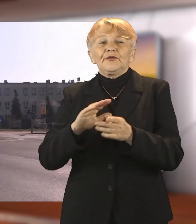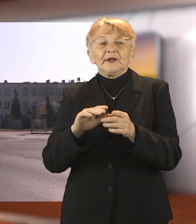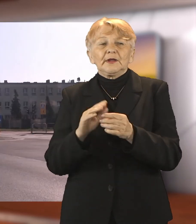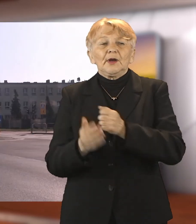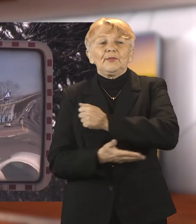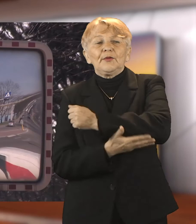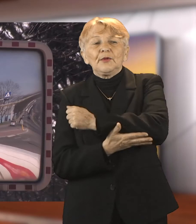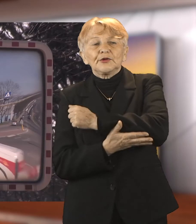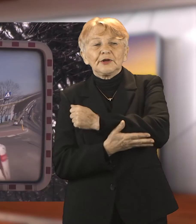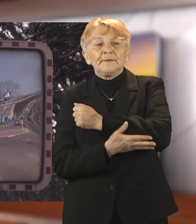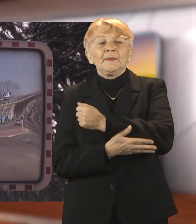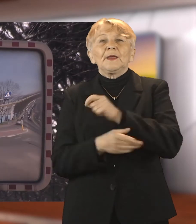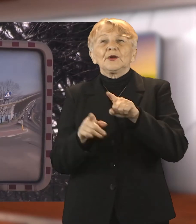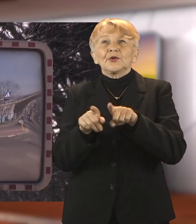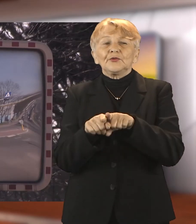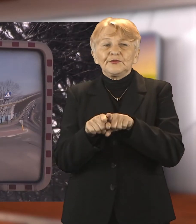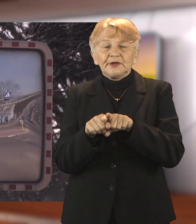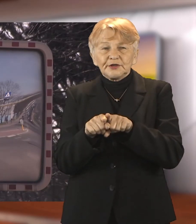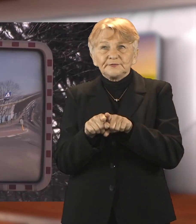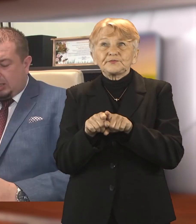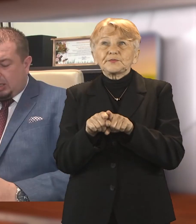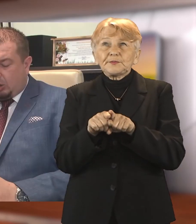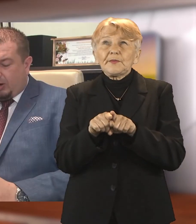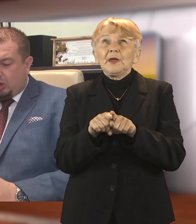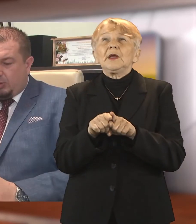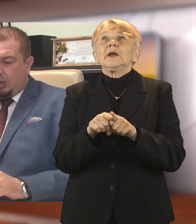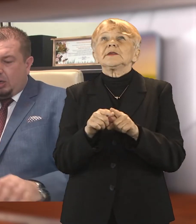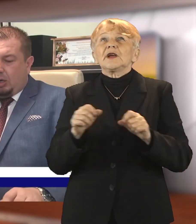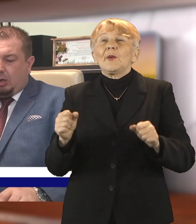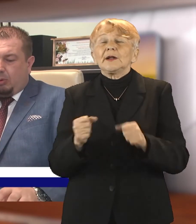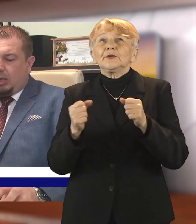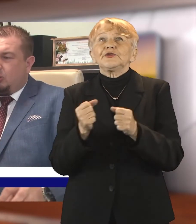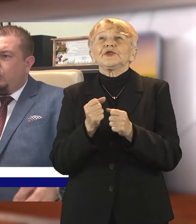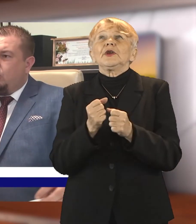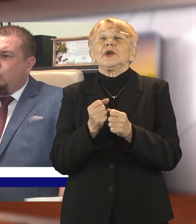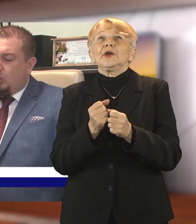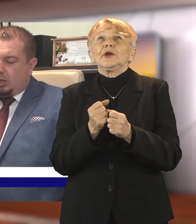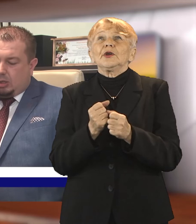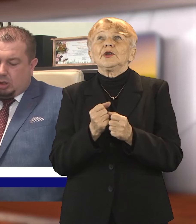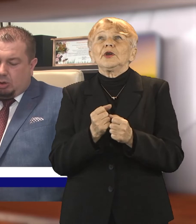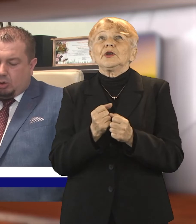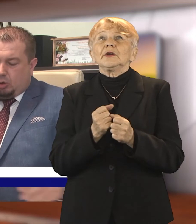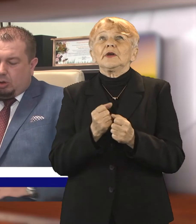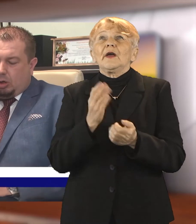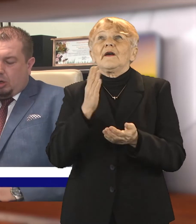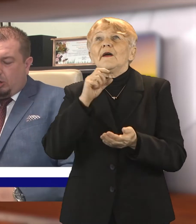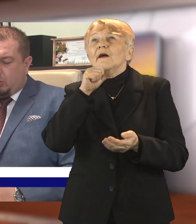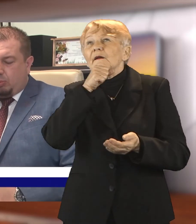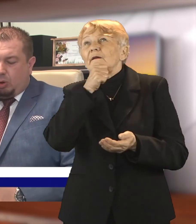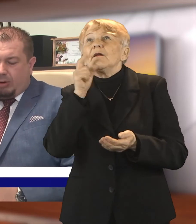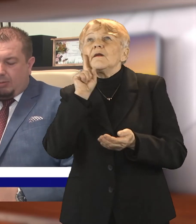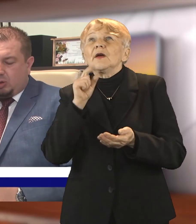wesprze także działania w obrębie dróg podlegających wojewodzie. Zadeklarowaliśmy ponad 150 tysięcy, jeśli chodzi o